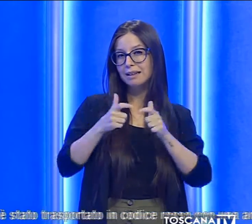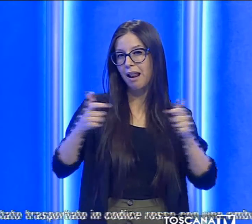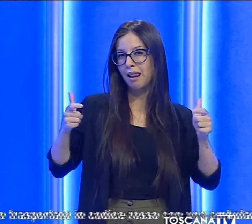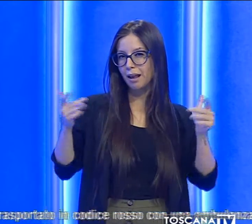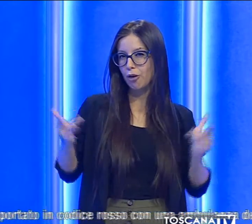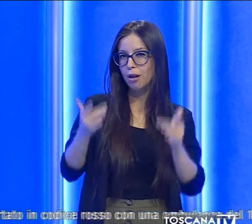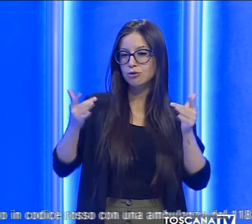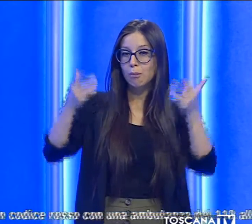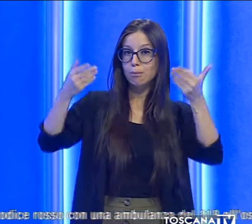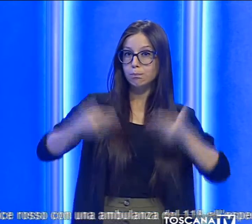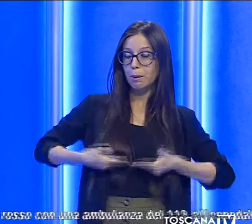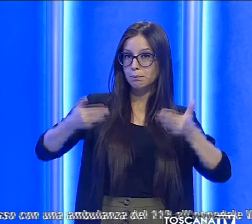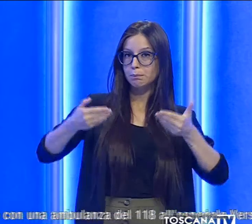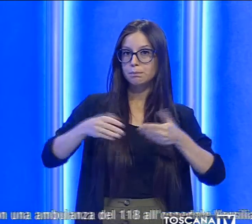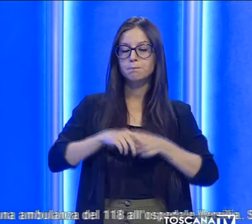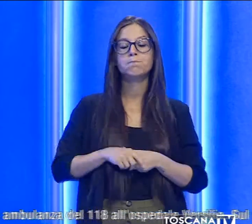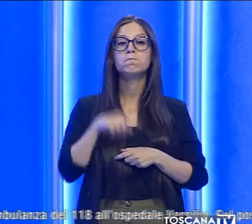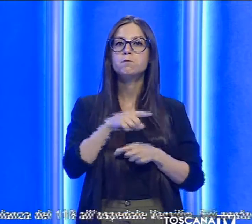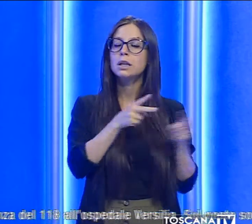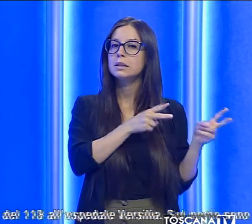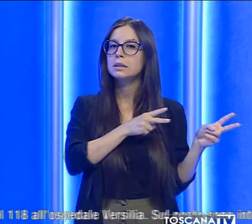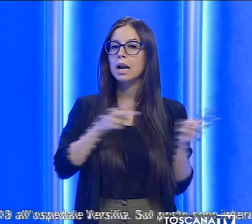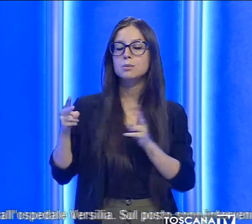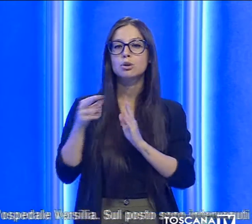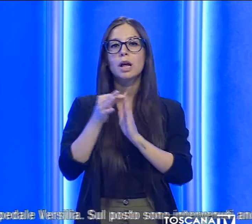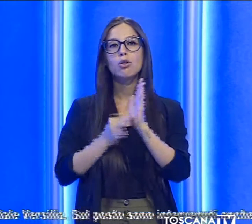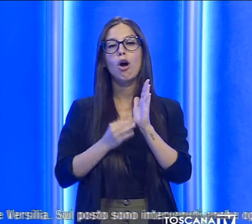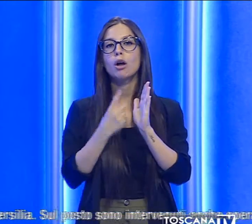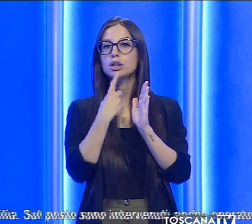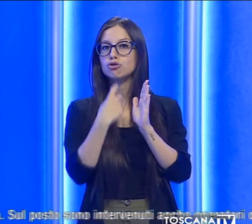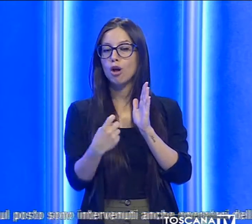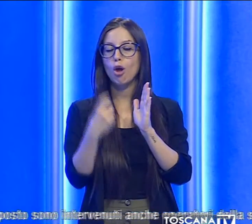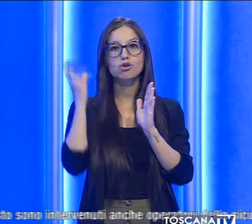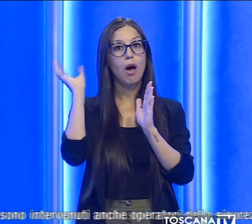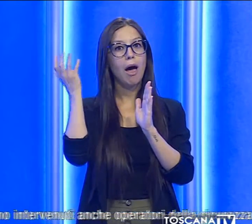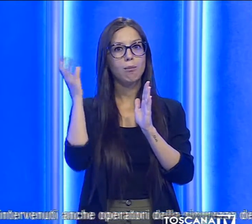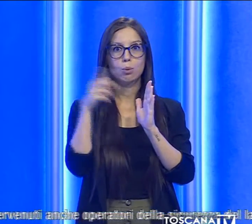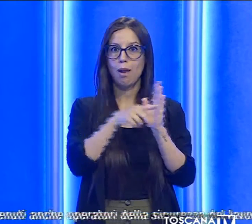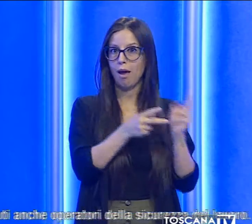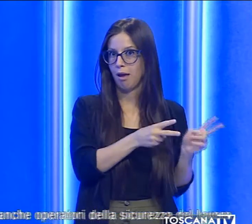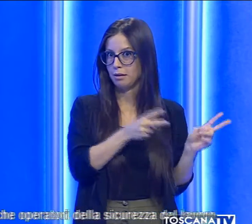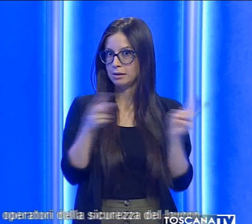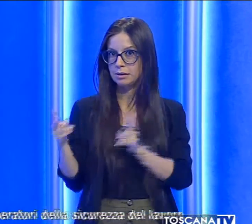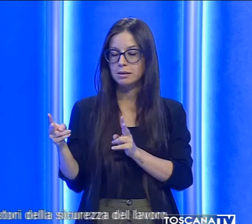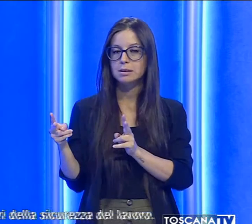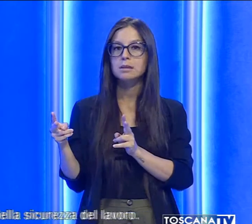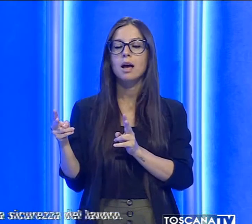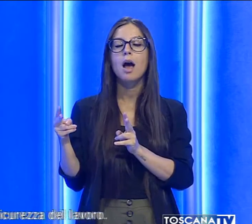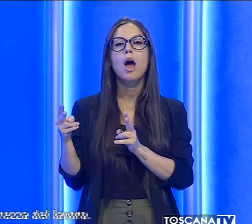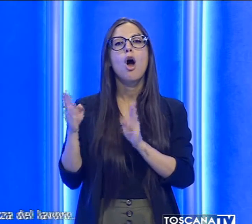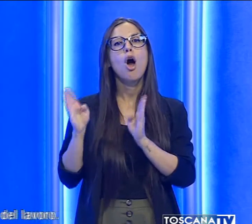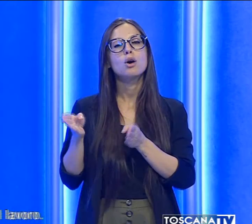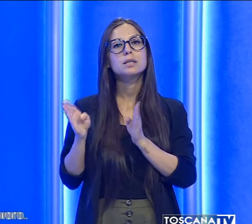compensato ed è stato trasportato in codice rosso con un'ambulanza del 118 all